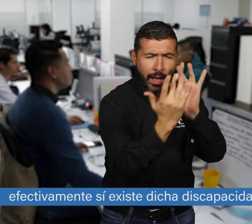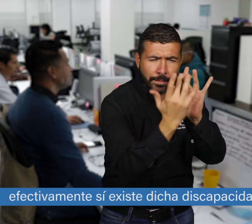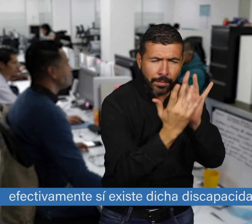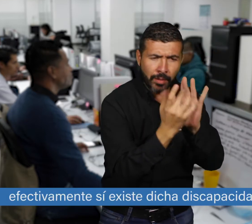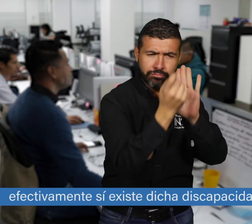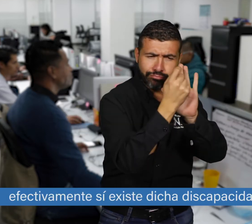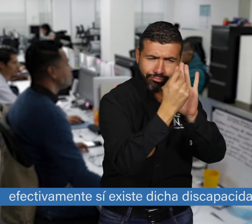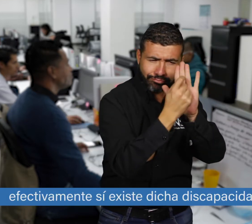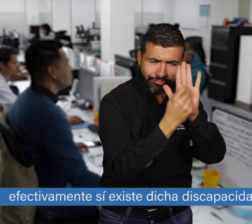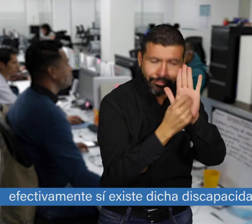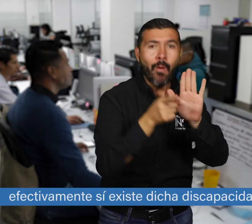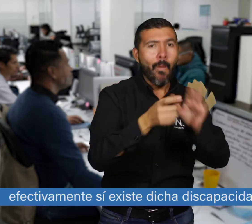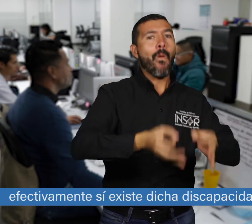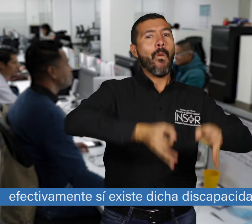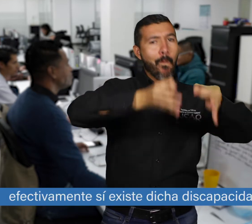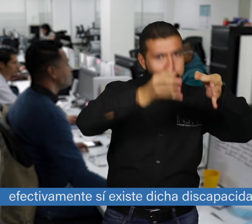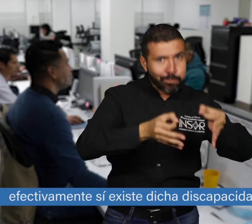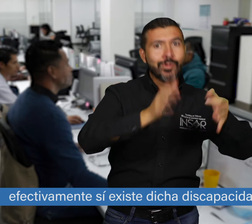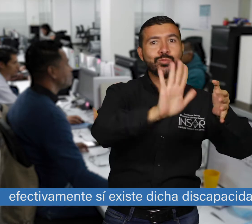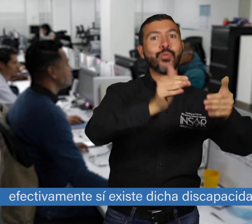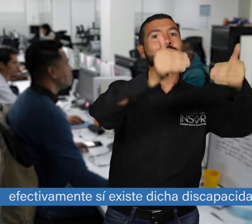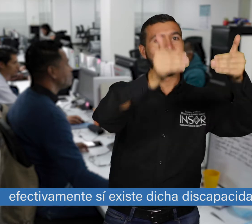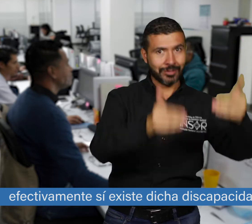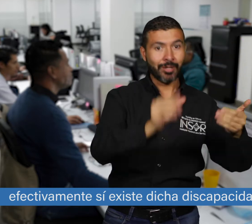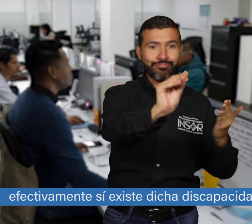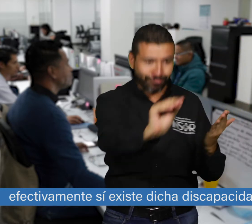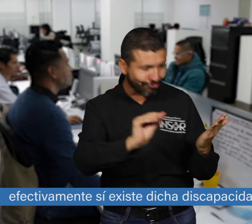efectivamente sí existe dicha discapacidad.